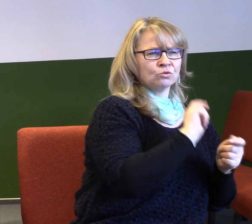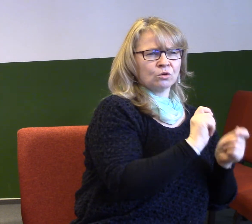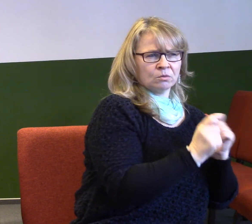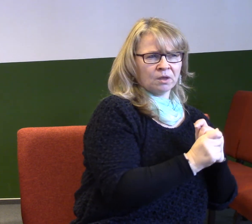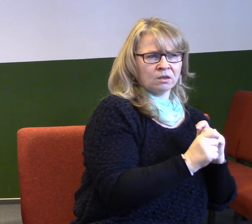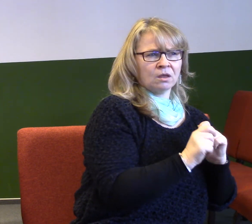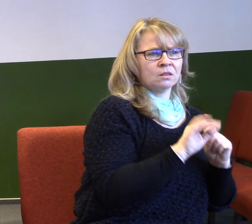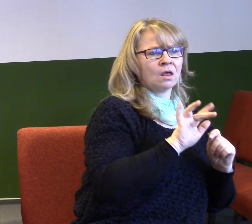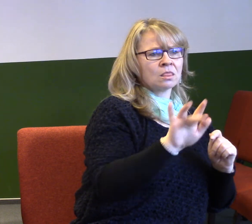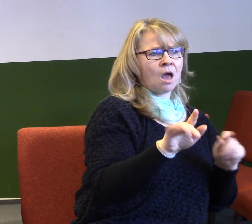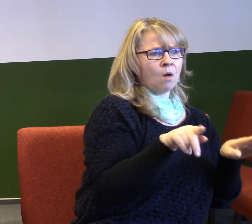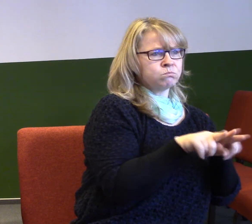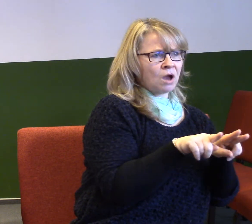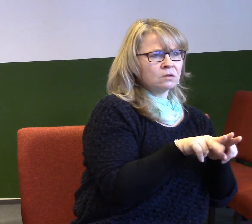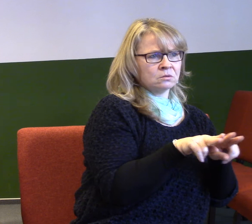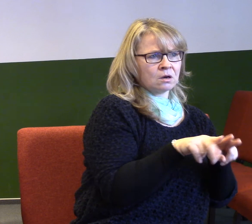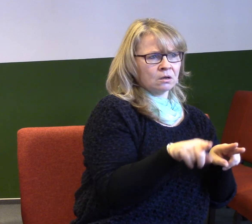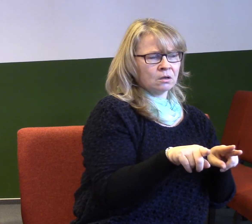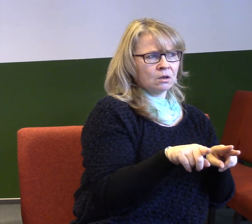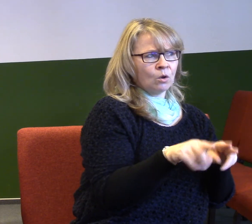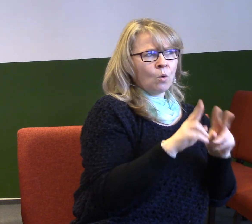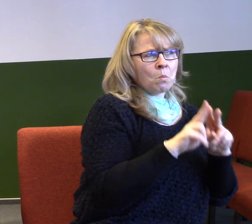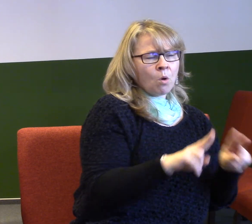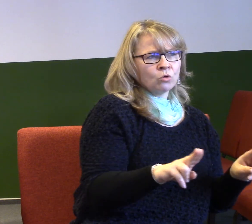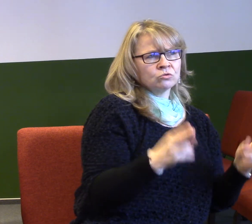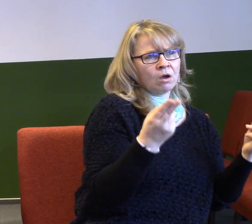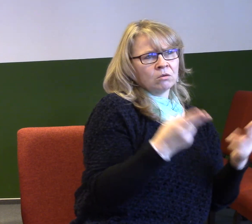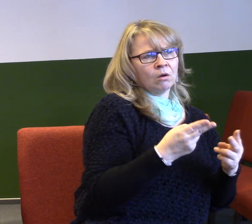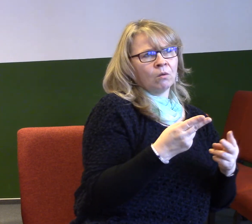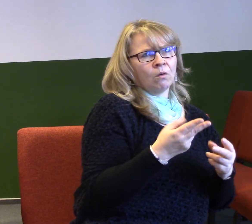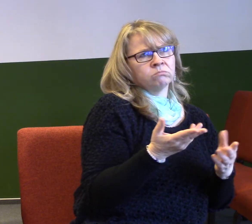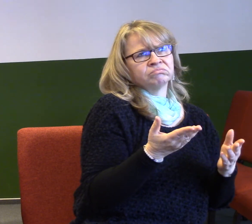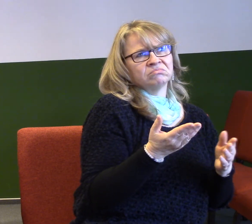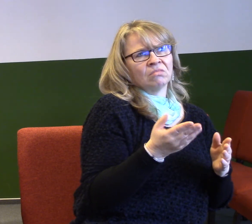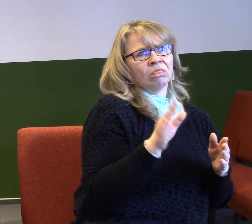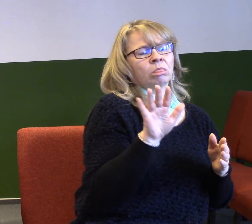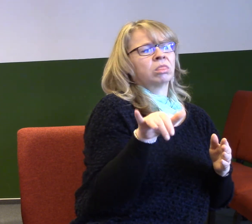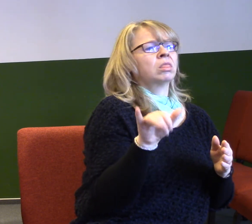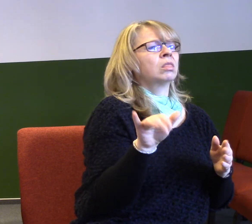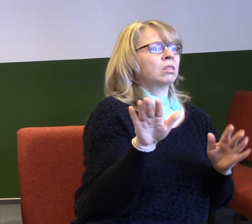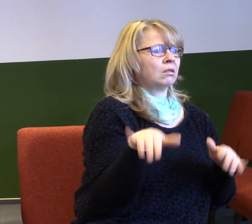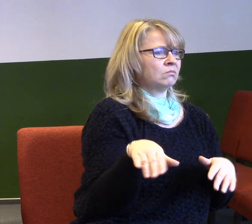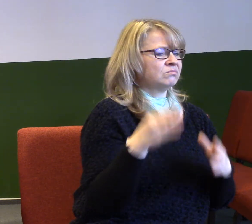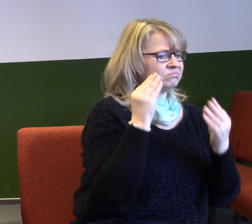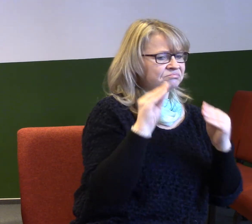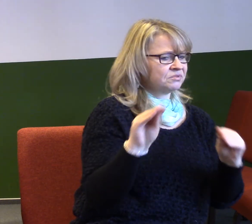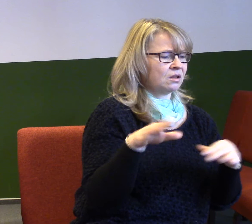Možná svým způsobem jim povrhli, opovrhli, opovrhli. Zdá se, že když nad ním